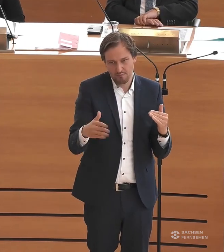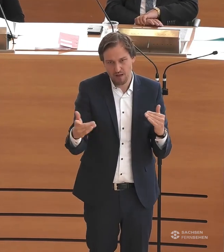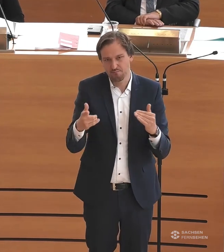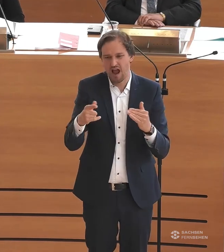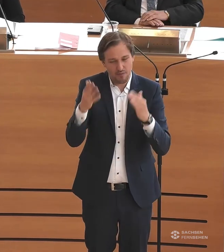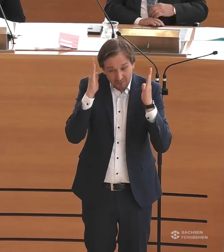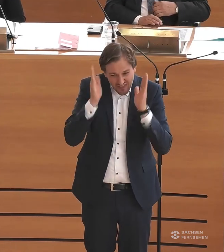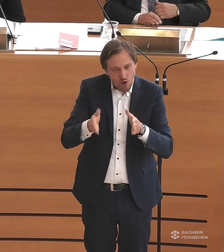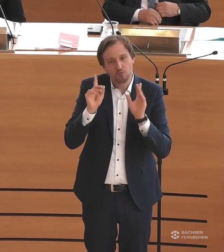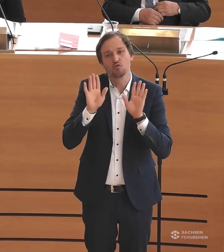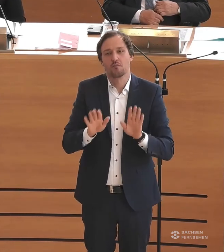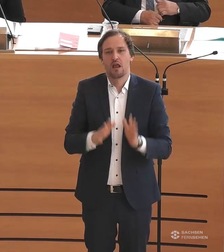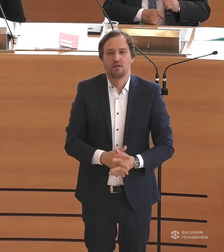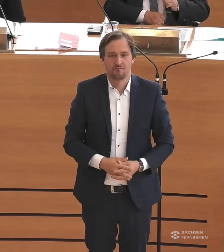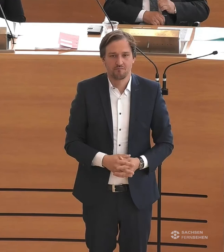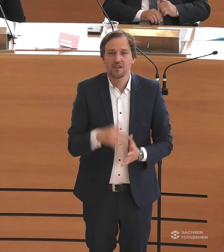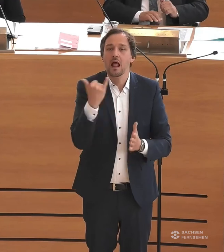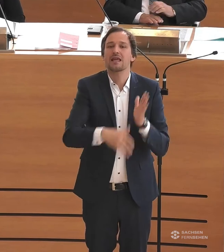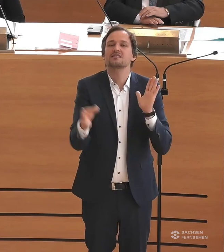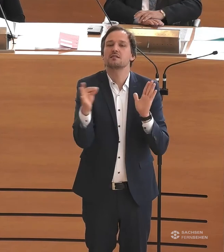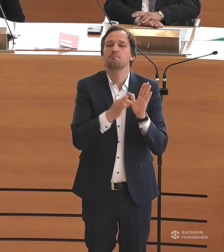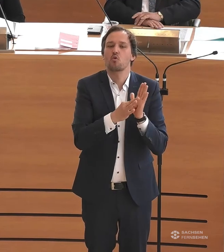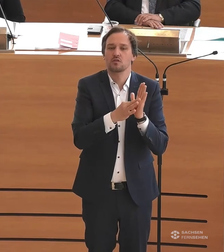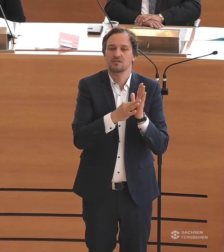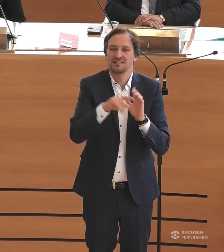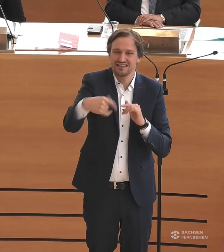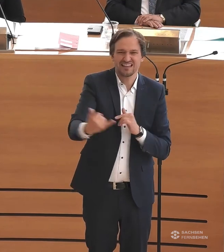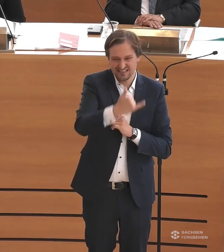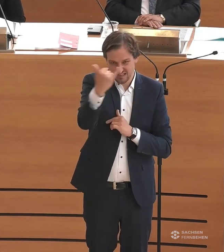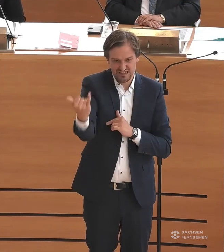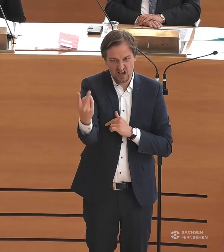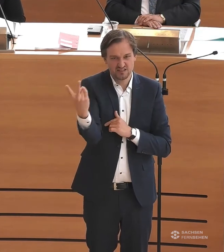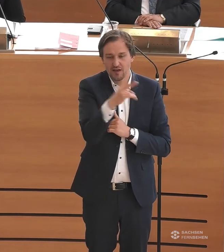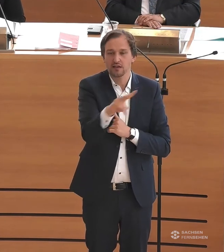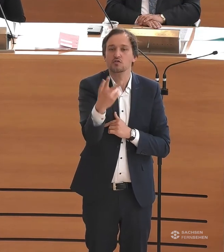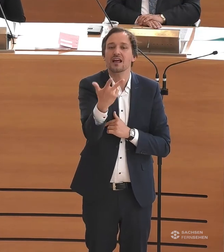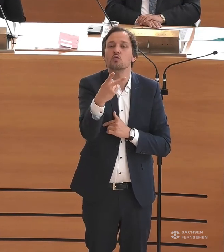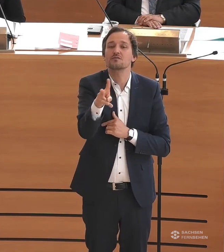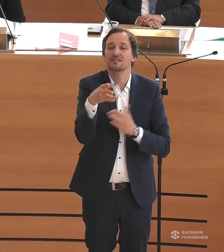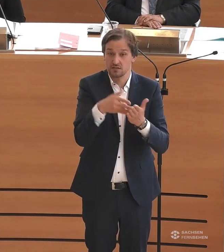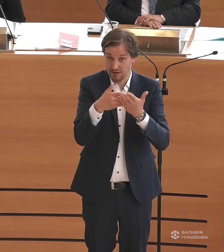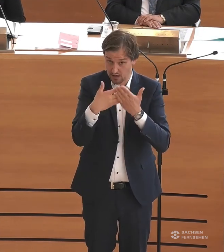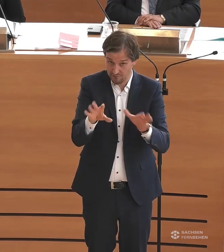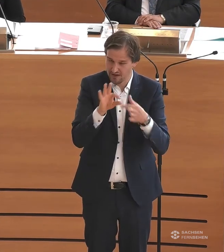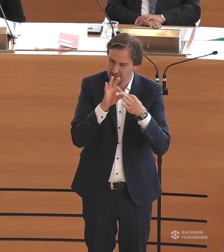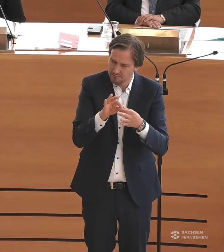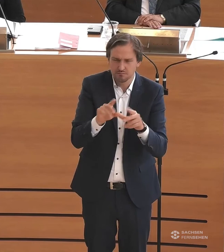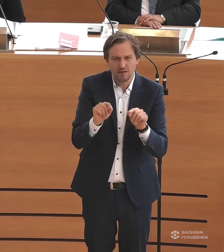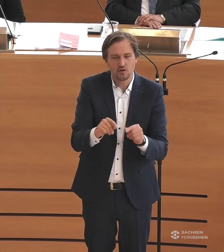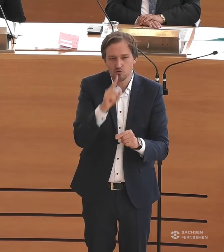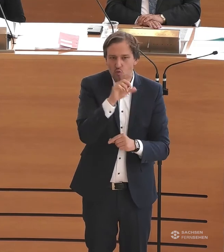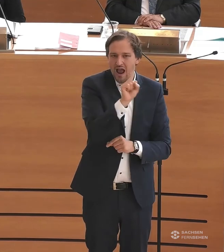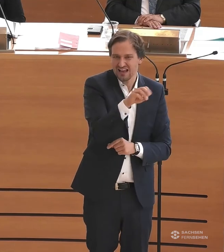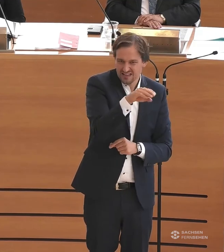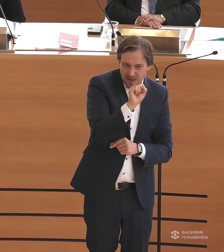verspielen. Letzter Punkt, Barrierefreiheit für das Jahr ab 2023, ist natürlich nicht nur eine Aufgabe des SMS.